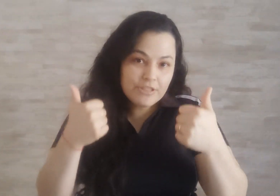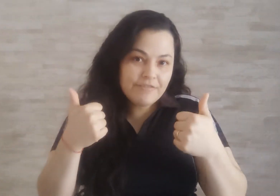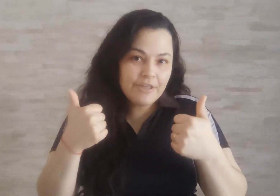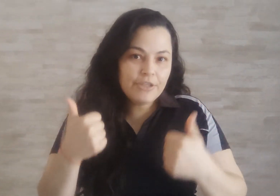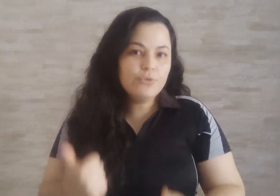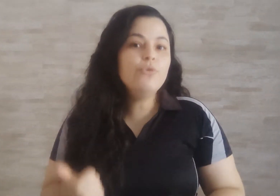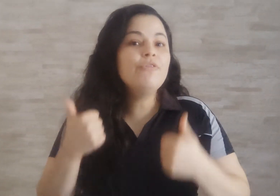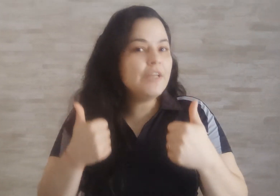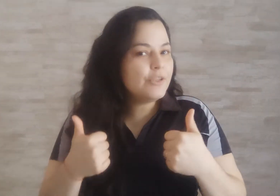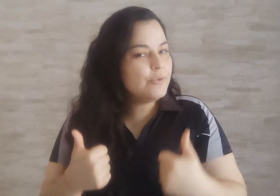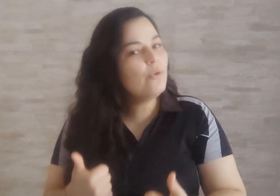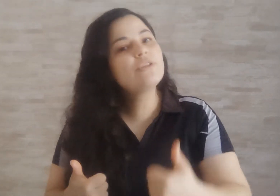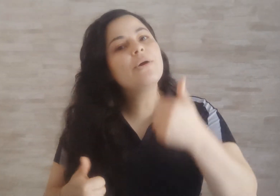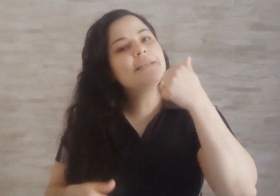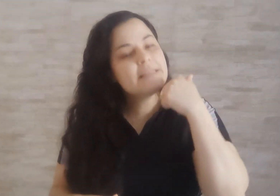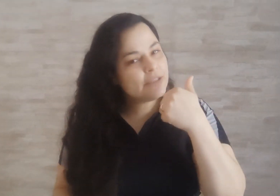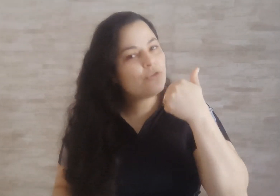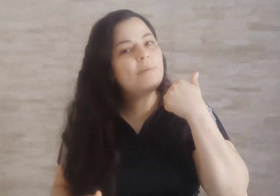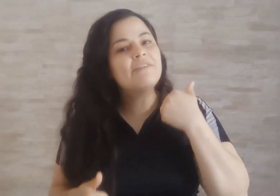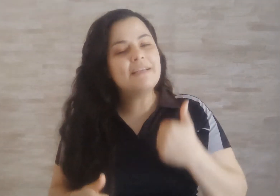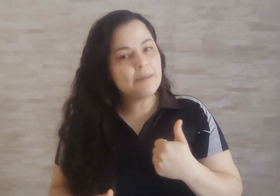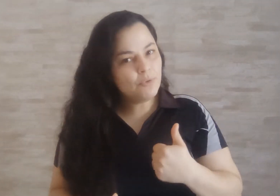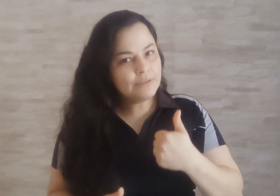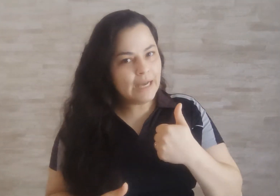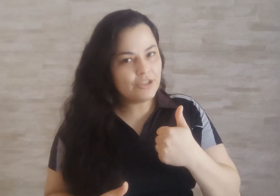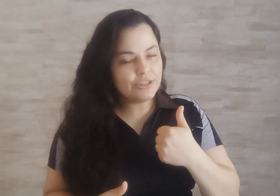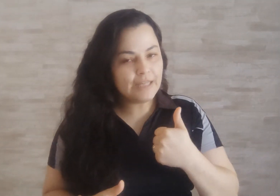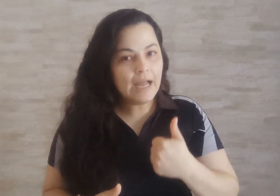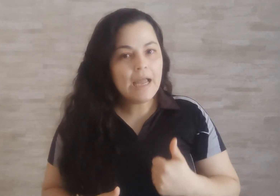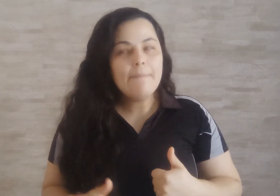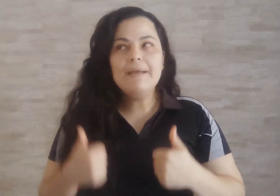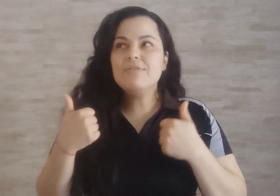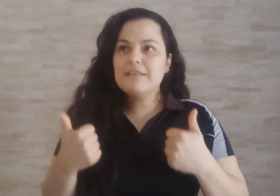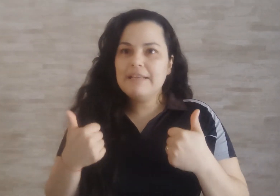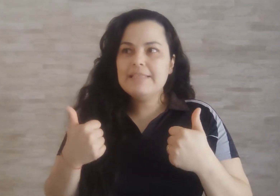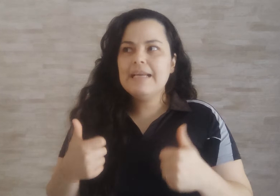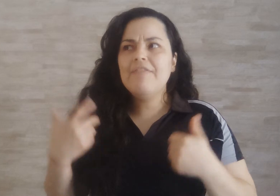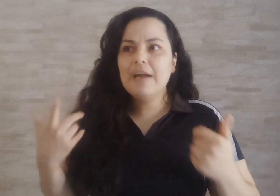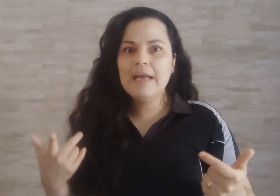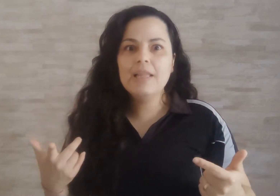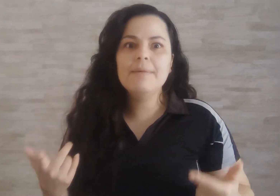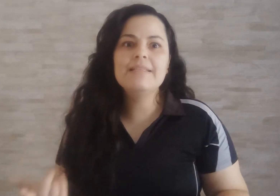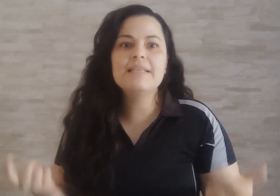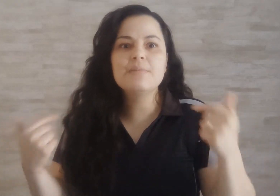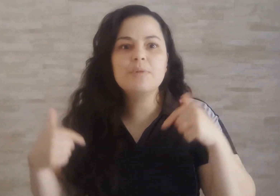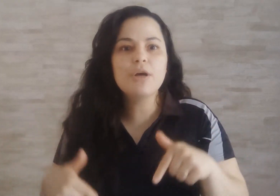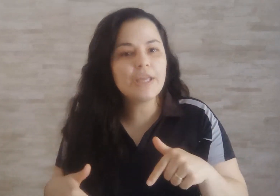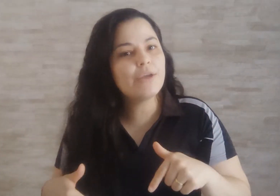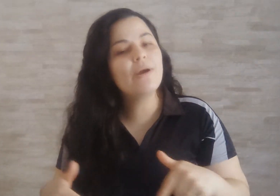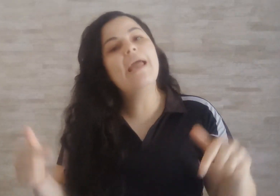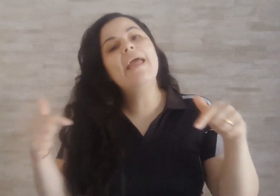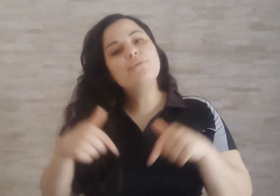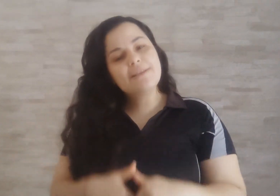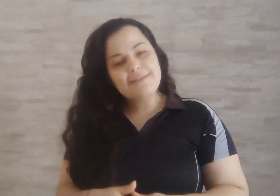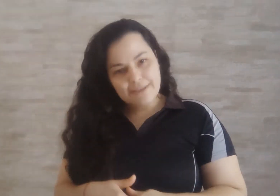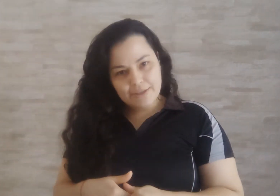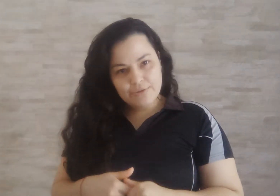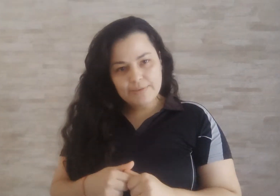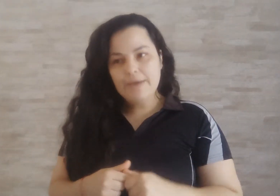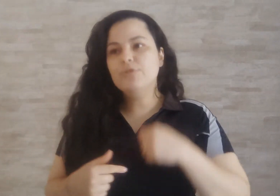esse vídeo, o vídeo onde eu ensino como é faz a montagem, tá? Mas você vai dizer, Rafaela, mas esse bloquinho é o desse ano, né? O